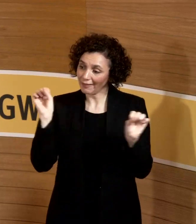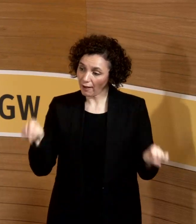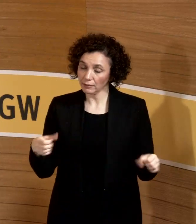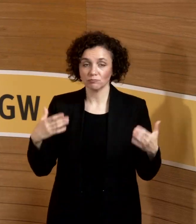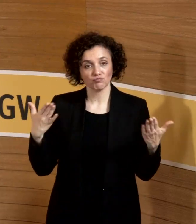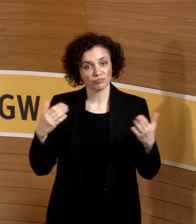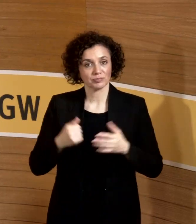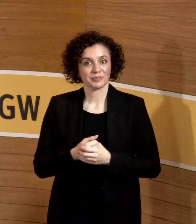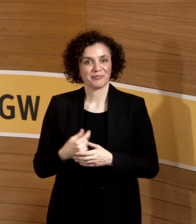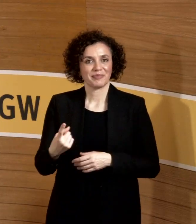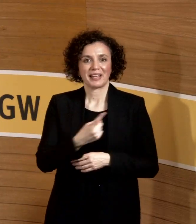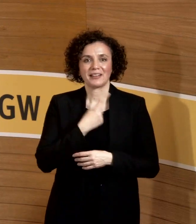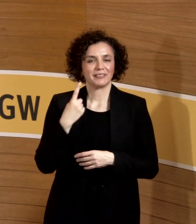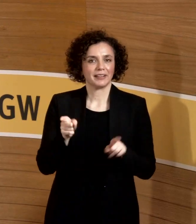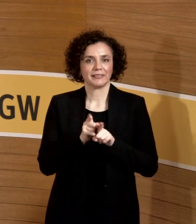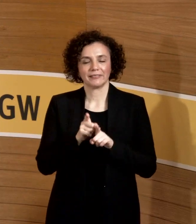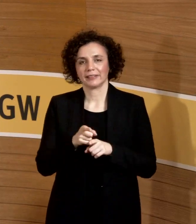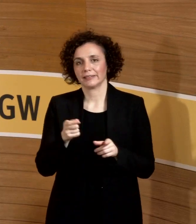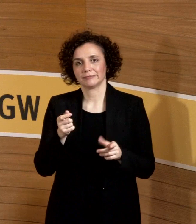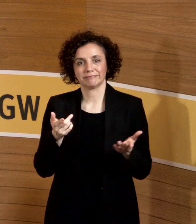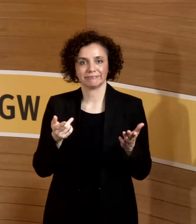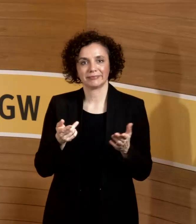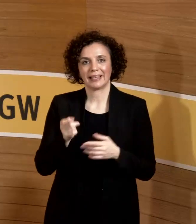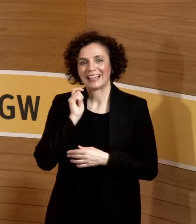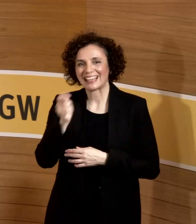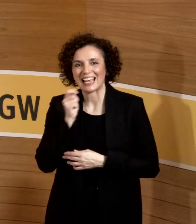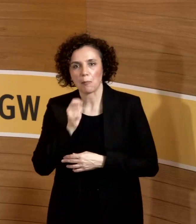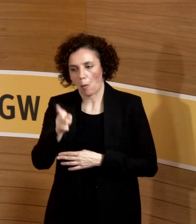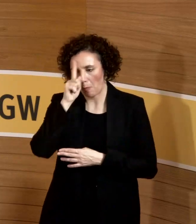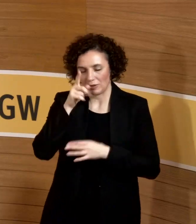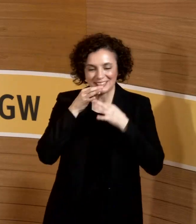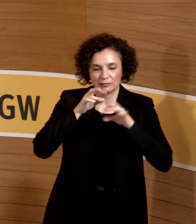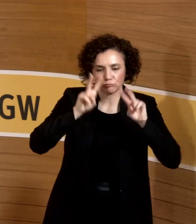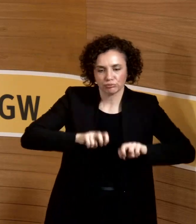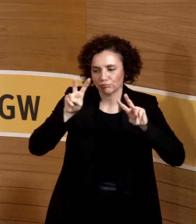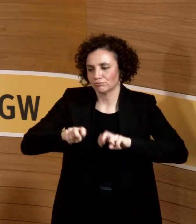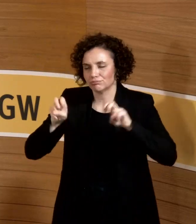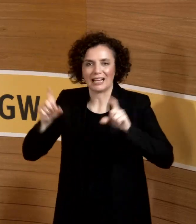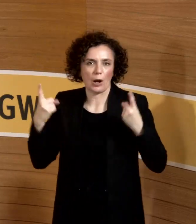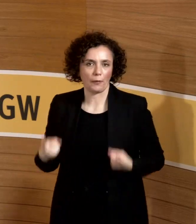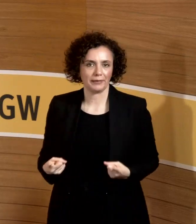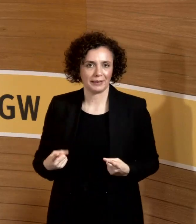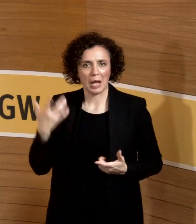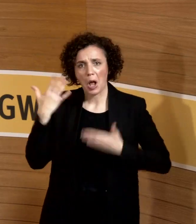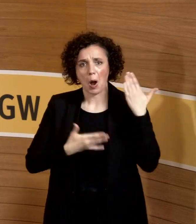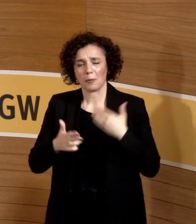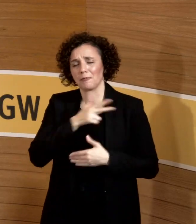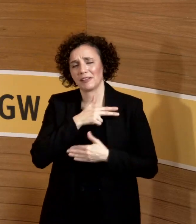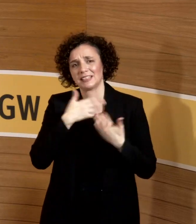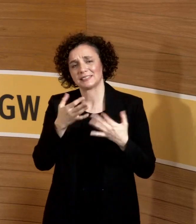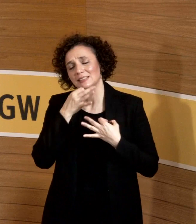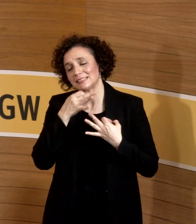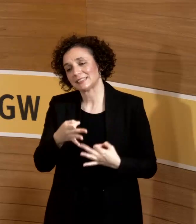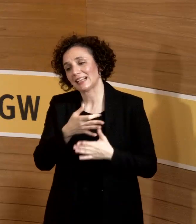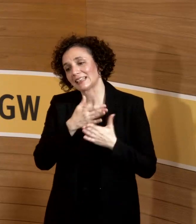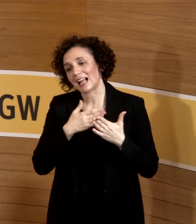Wir sind nicht von der Kripo und der Betriebsärzte Dienst ist keine Kripo. Wie extensiv oder intensiv das Ganze jetzt betrieben wird, sei